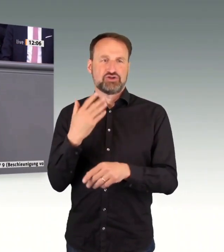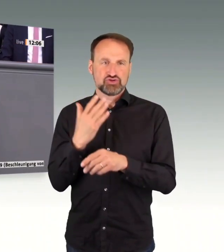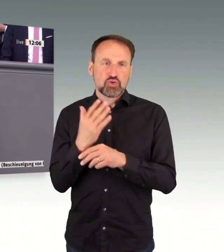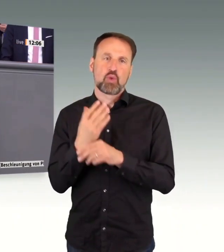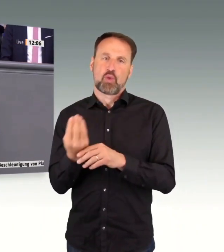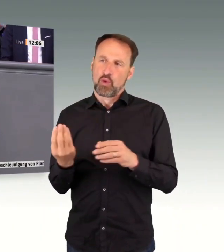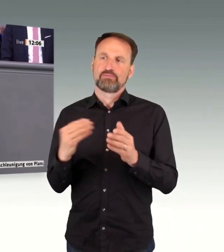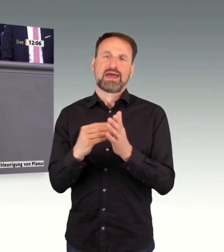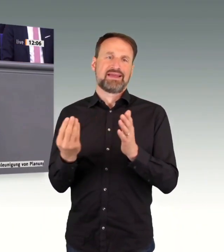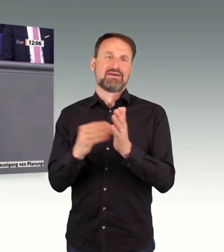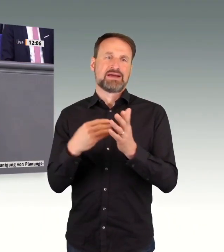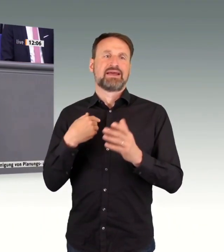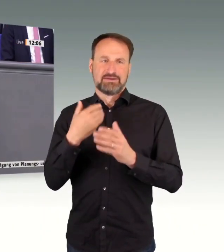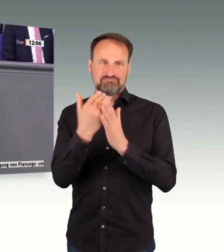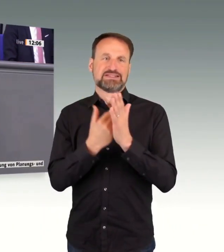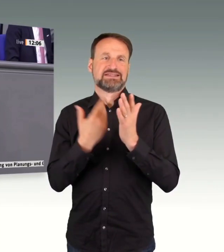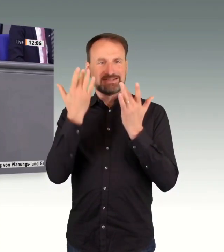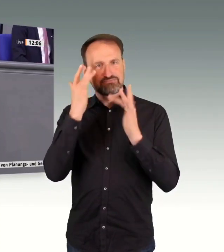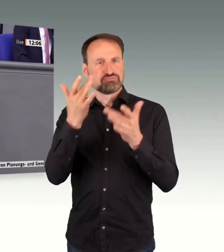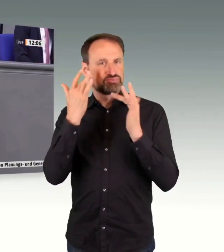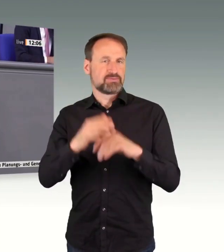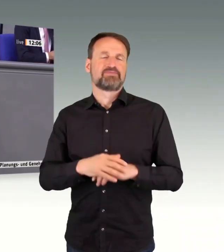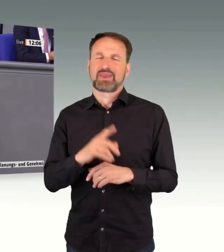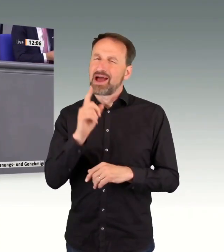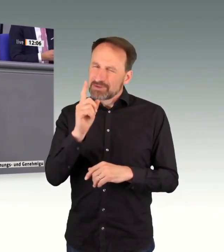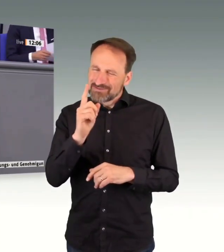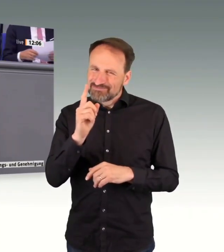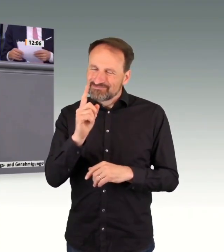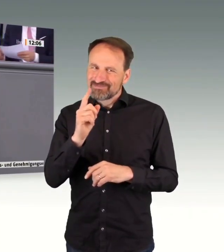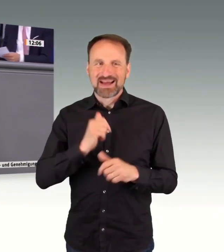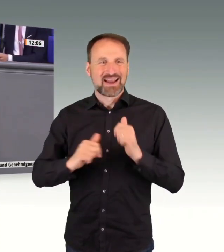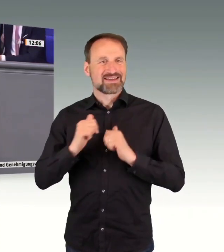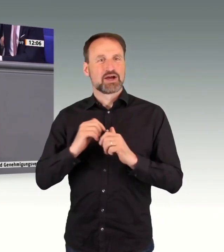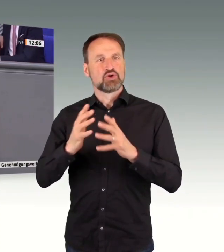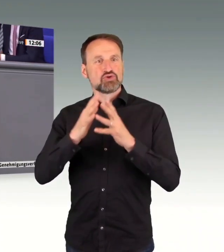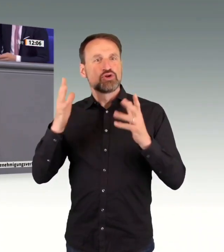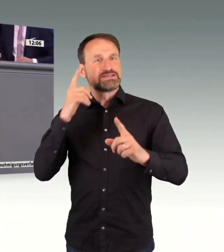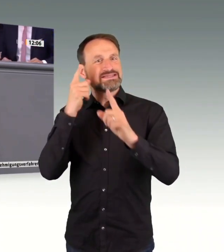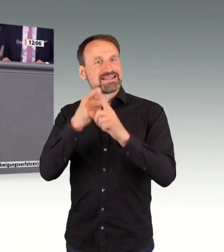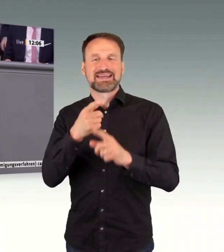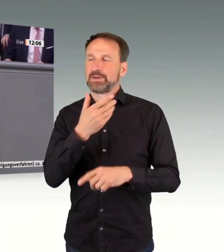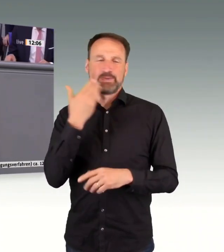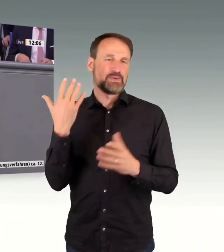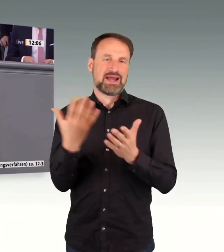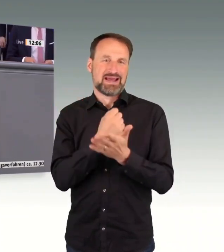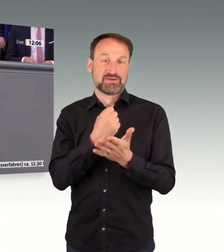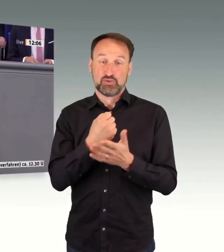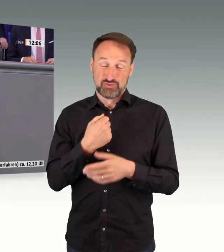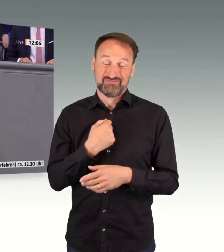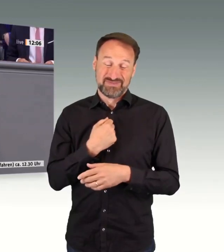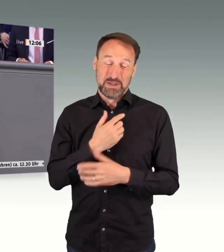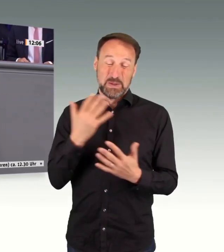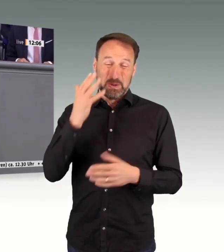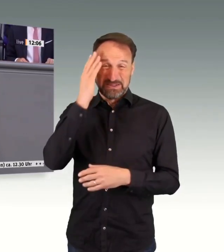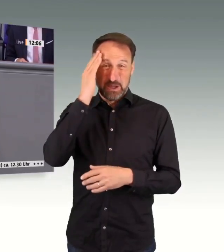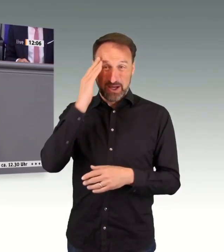große Sorge ist, dass die Ampel ihre Ziele zur Planungsbeschleunigung auch nicht erreichen wird, trotz der Maßnahmen, die